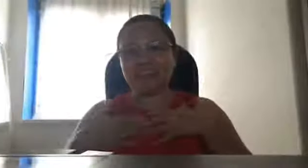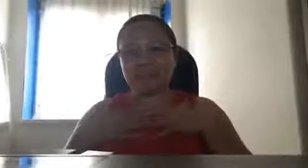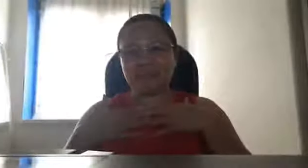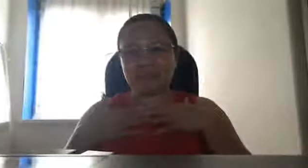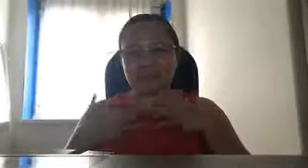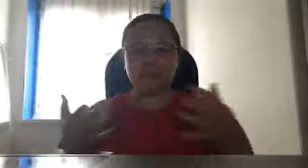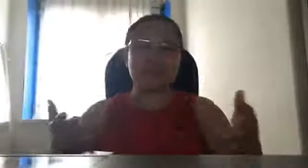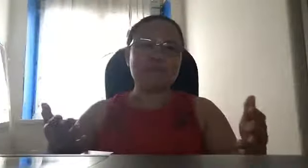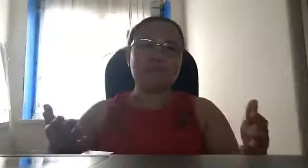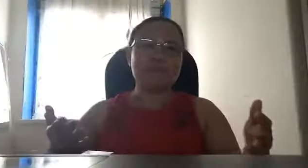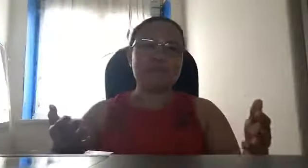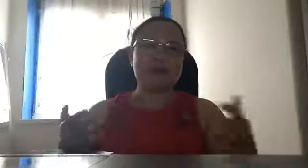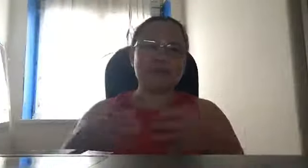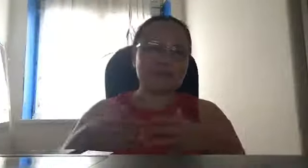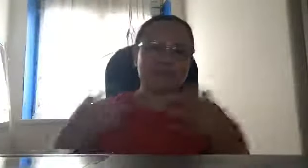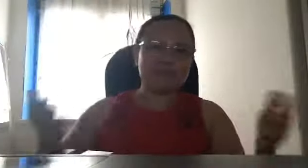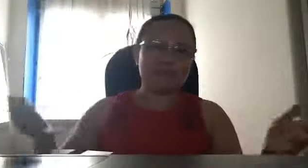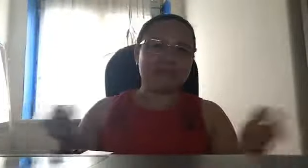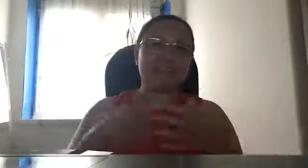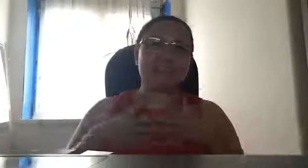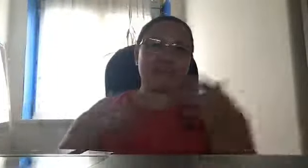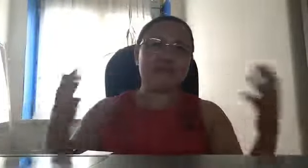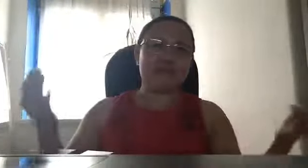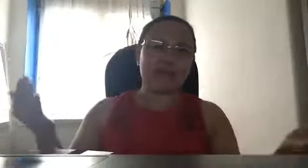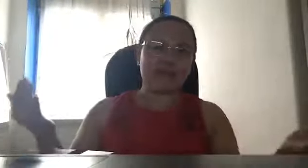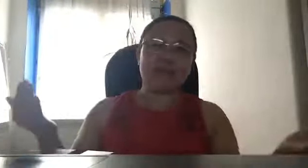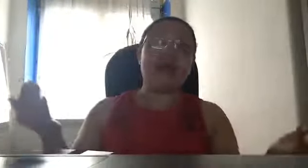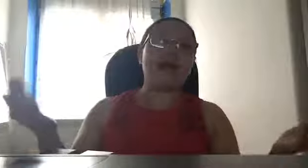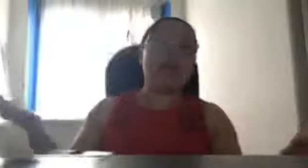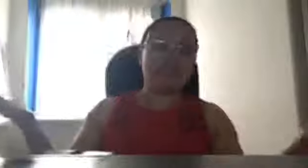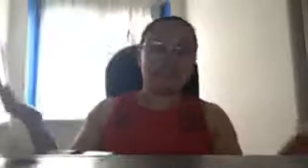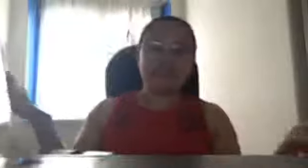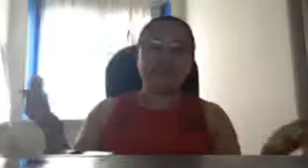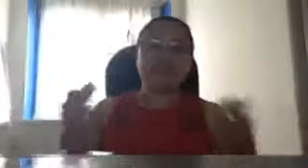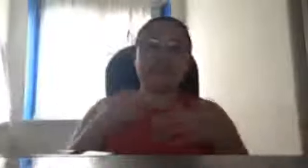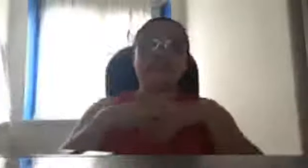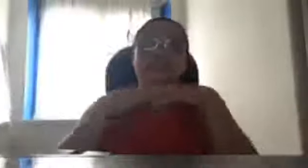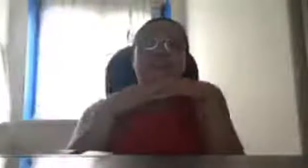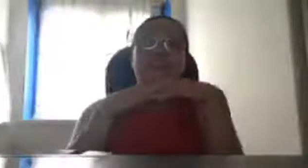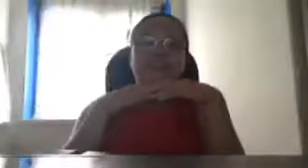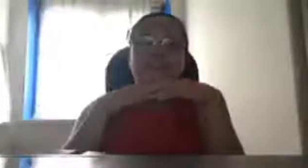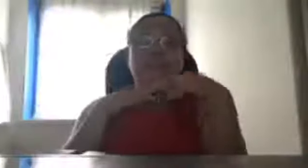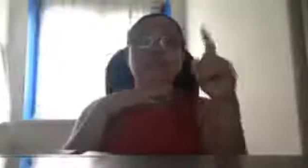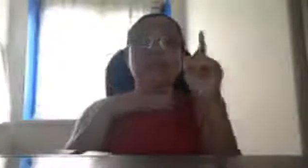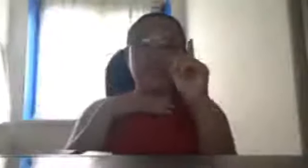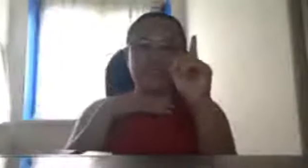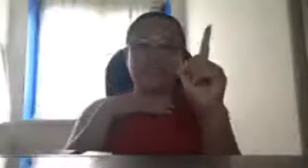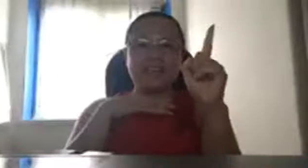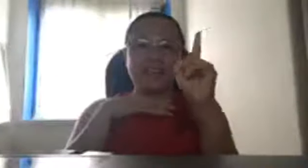marunong ka magtrabaho marunong kamakisama lahat importante